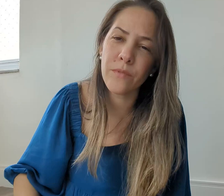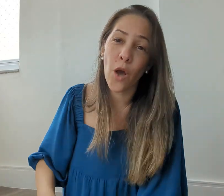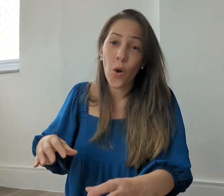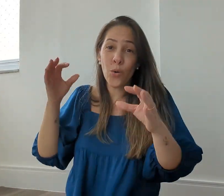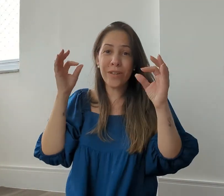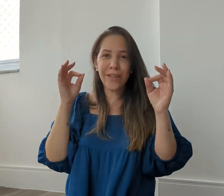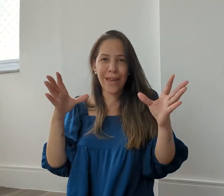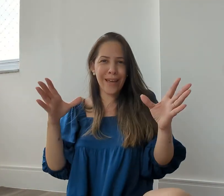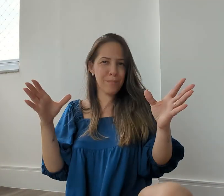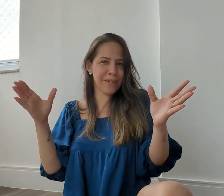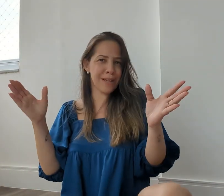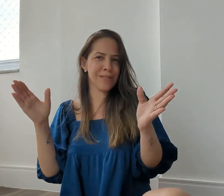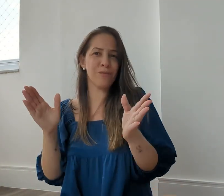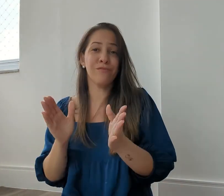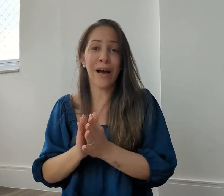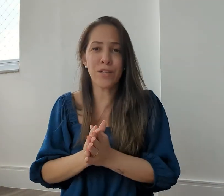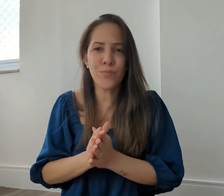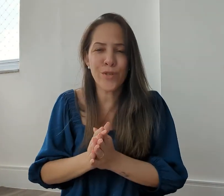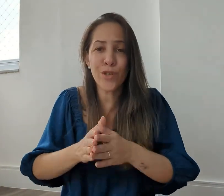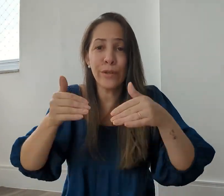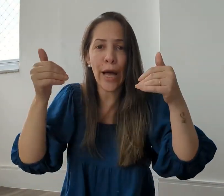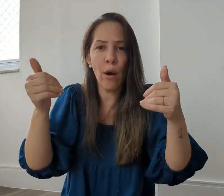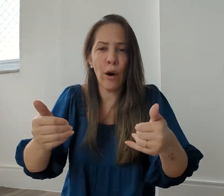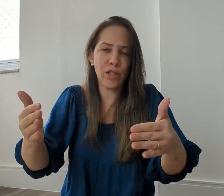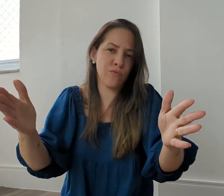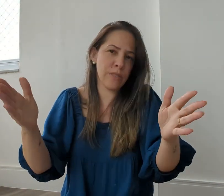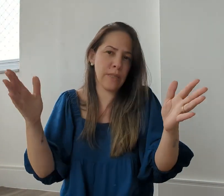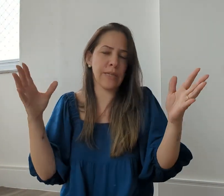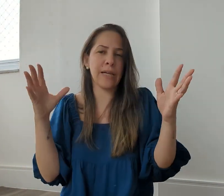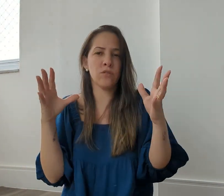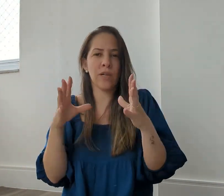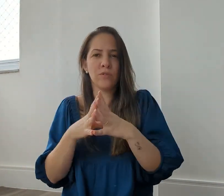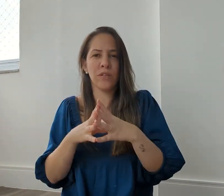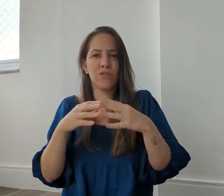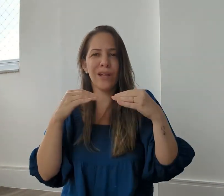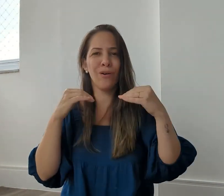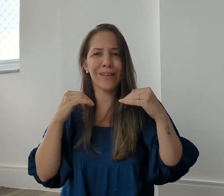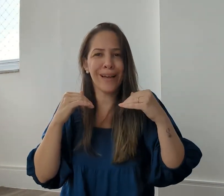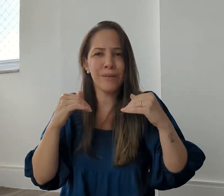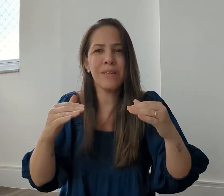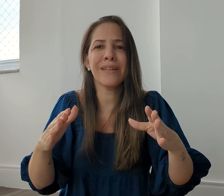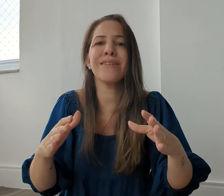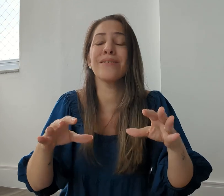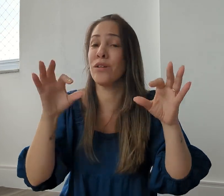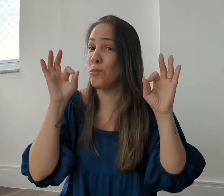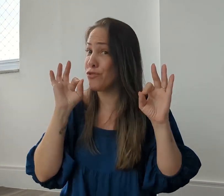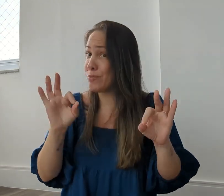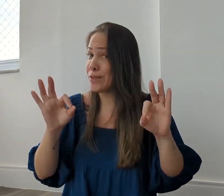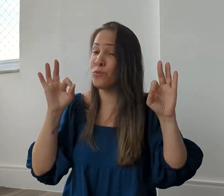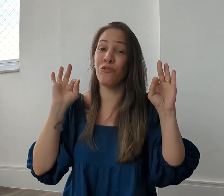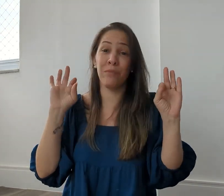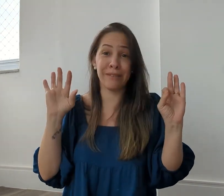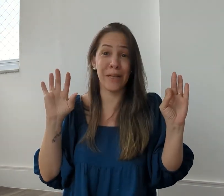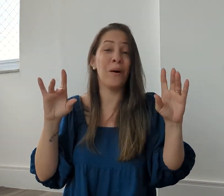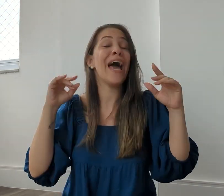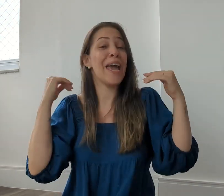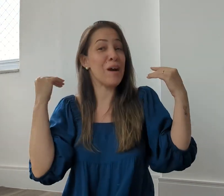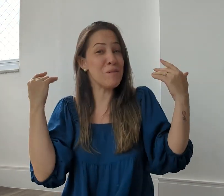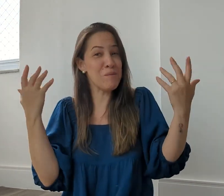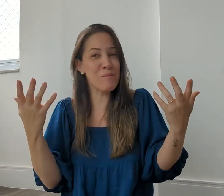O que que a imigração vai te pedir na hora de você entrar nos Estados Unidos, na hora da imigração, que é um movimento, um movimento não, é um